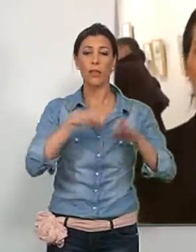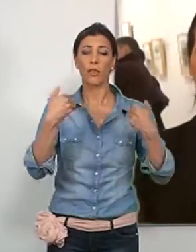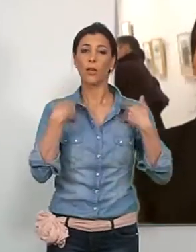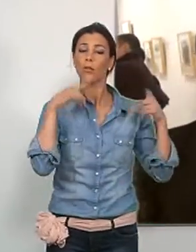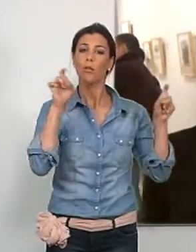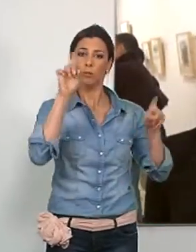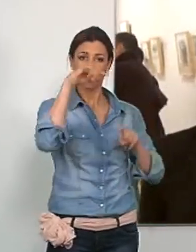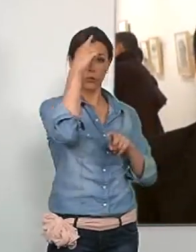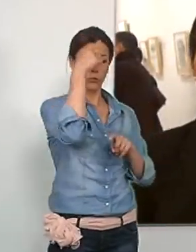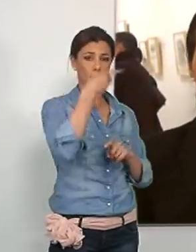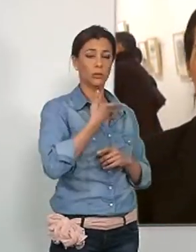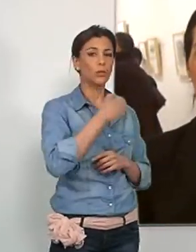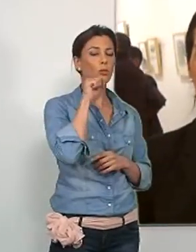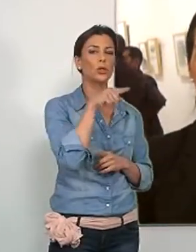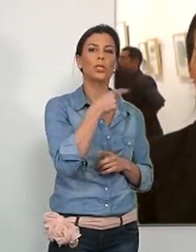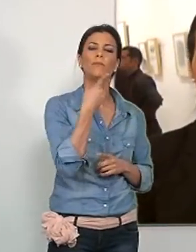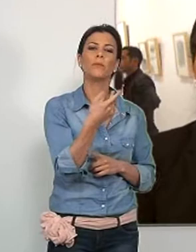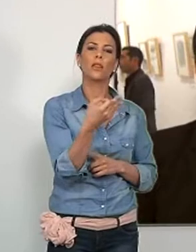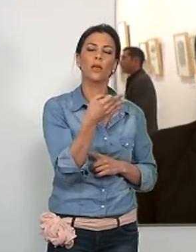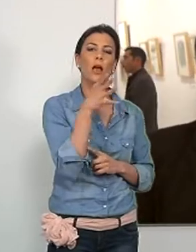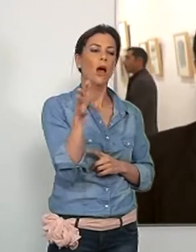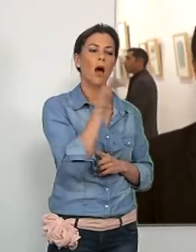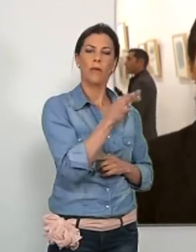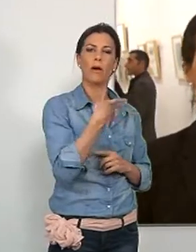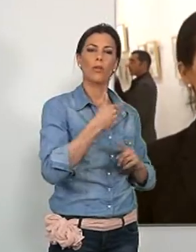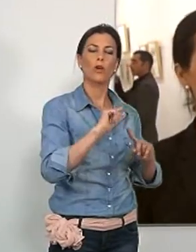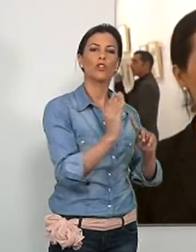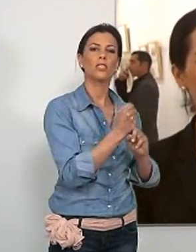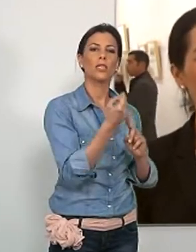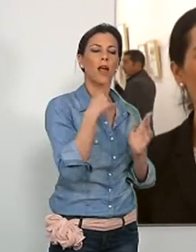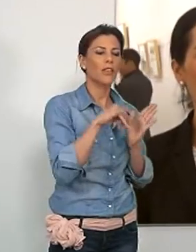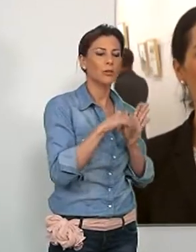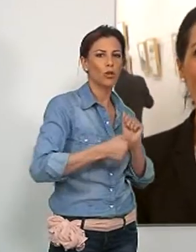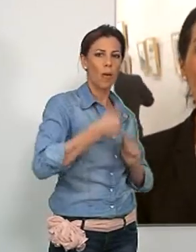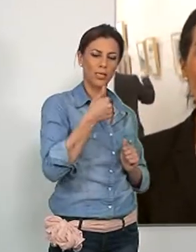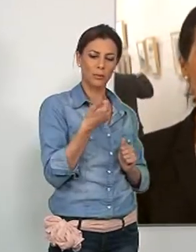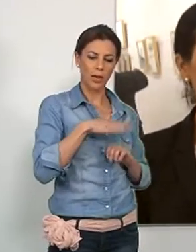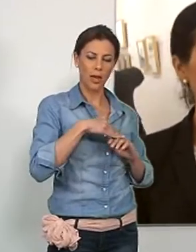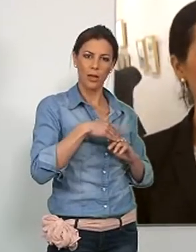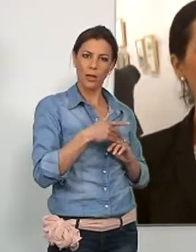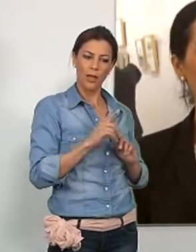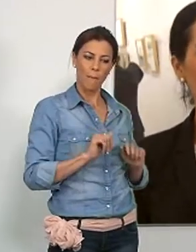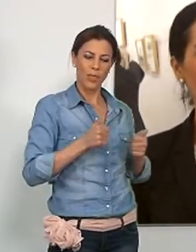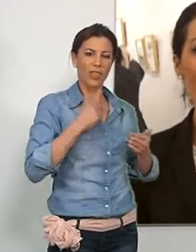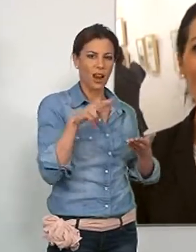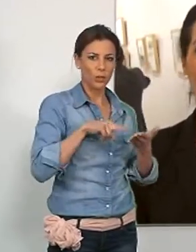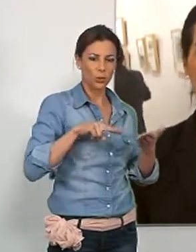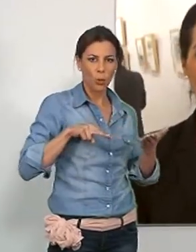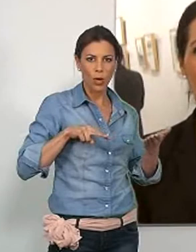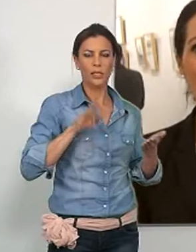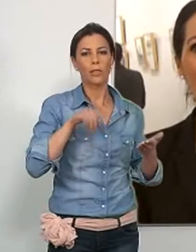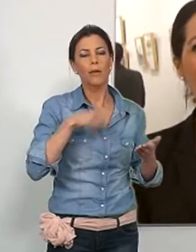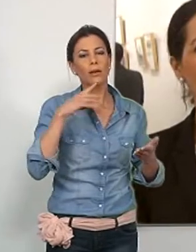La edil de Educación y Cultura del Ayuntamiento de Motril ha declarado que además se logra el acercamiento de este tipo de público a la iniciación a la